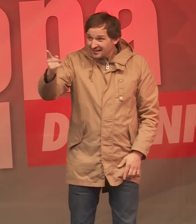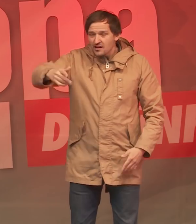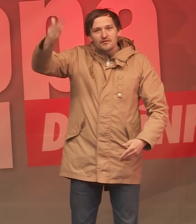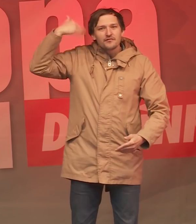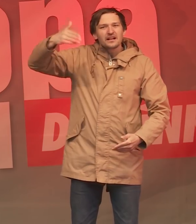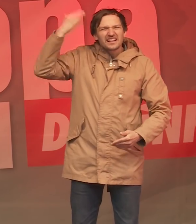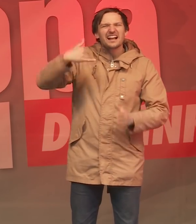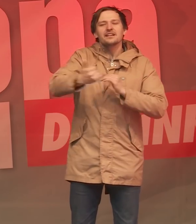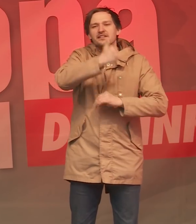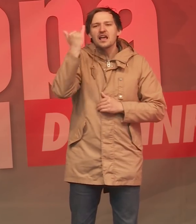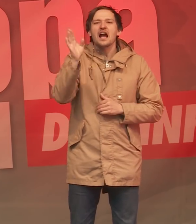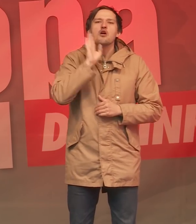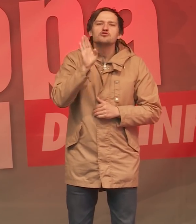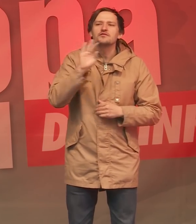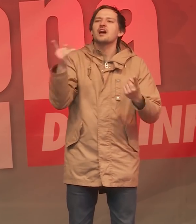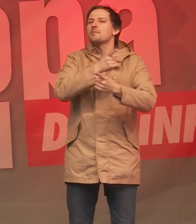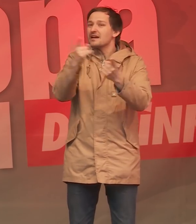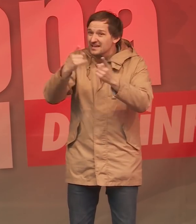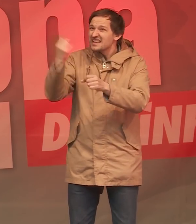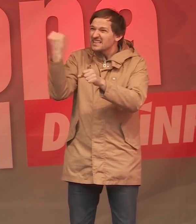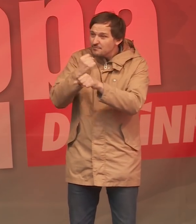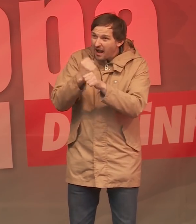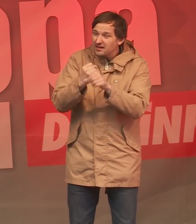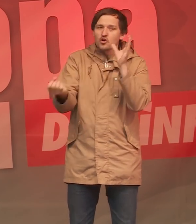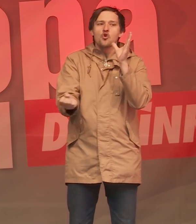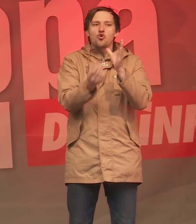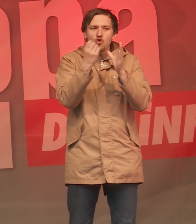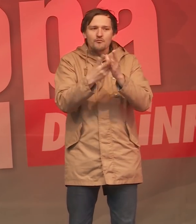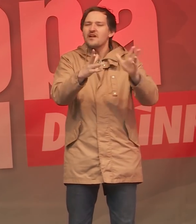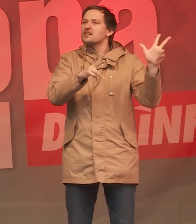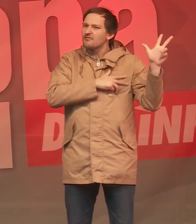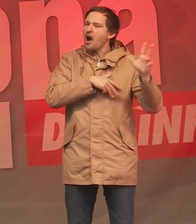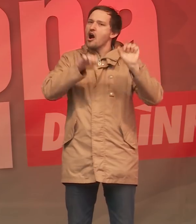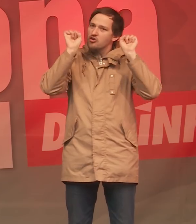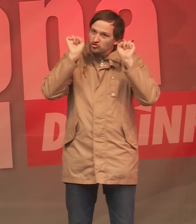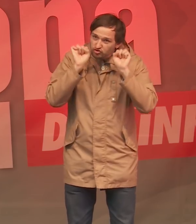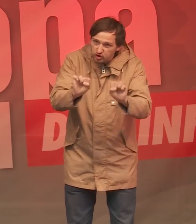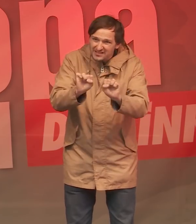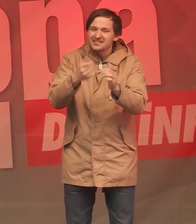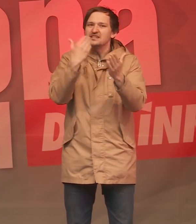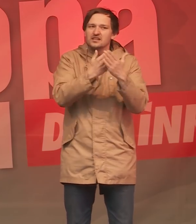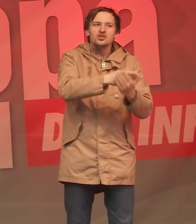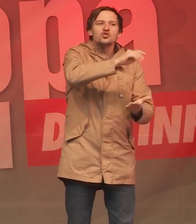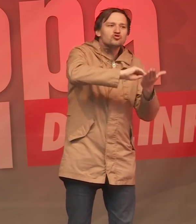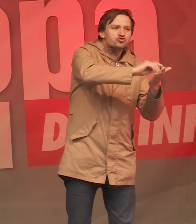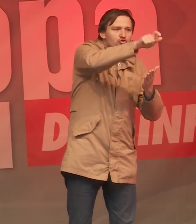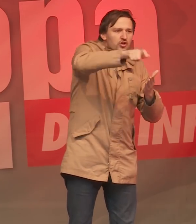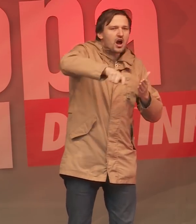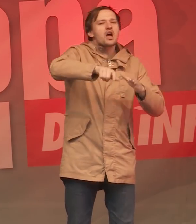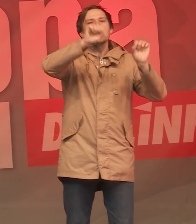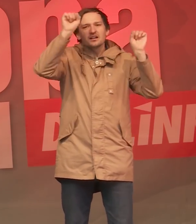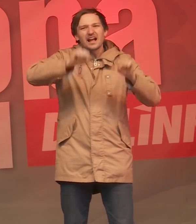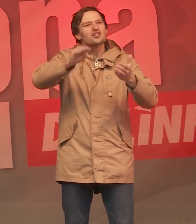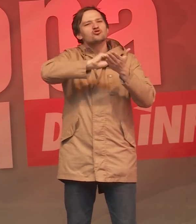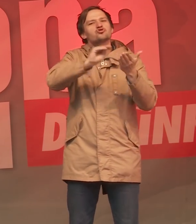vergangenen Jahren ihre Hausaufgaben gemacht, hätten sie wirklich unsere Umwelt nachhaltig geschont, dann könnten unsere Schülerinnen und Schüler auf die Straße gehen.